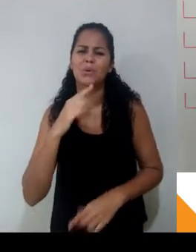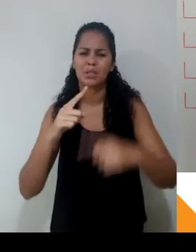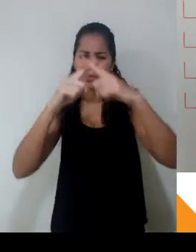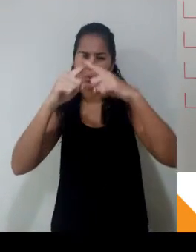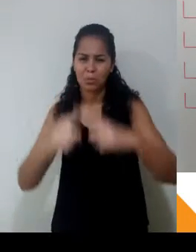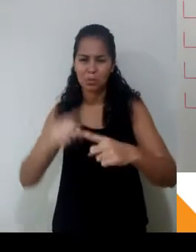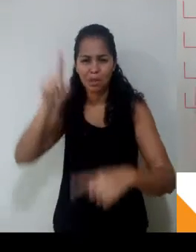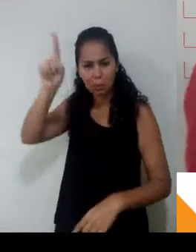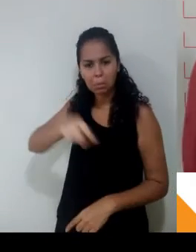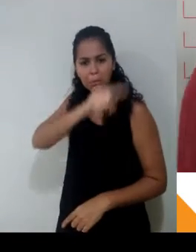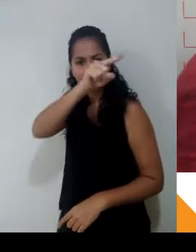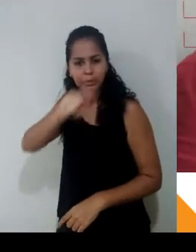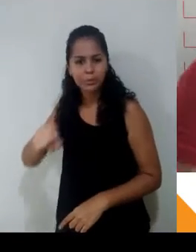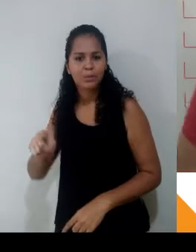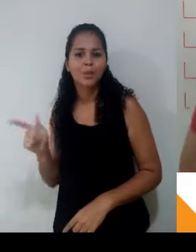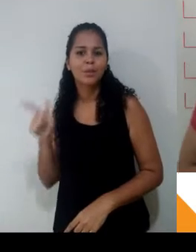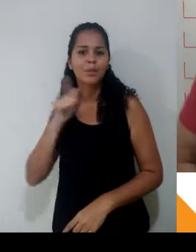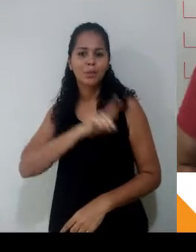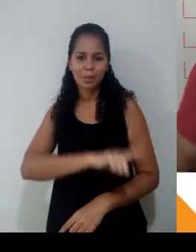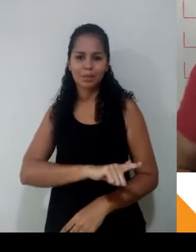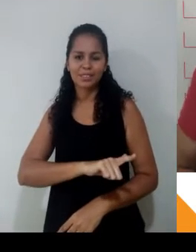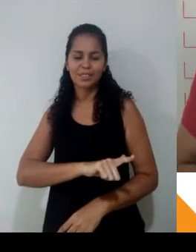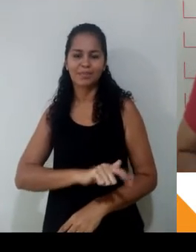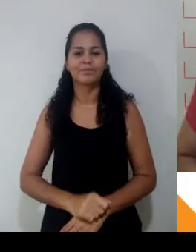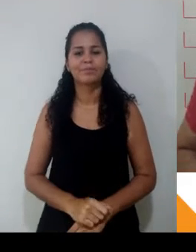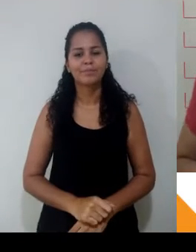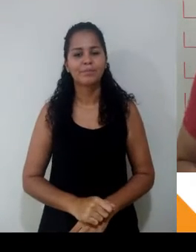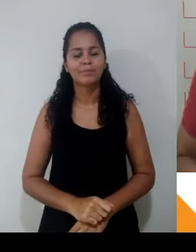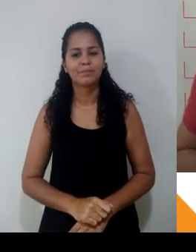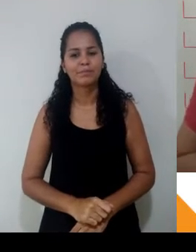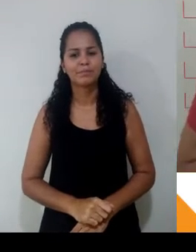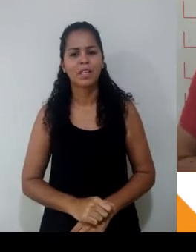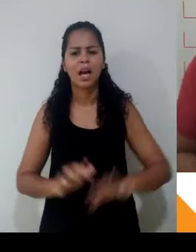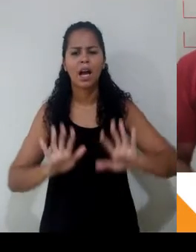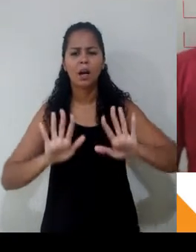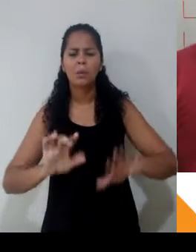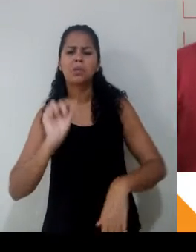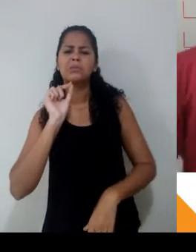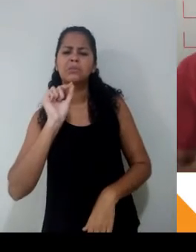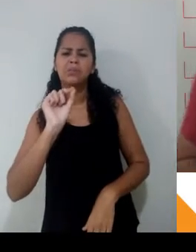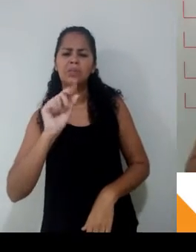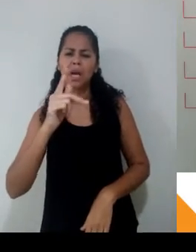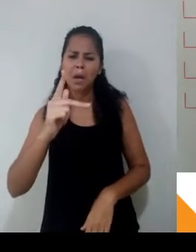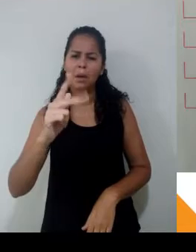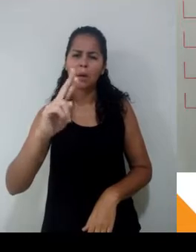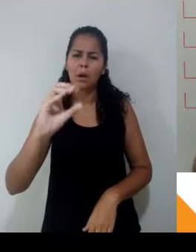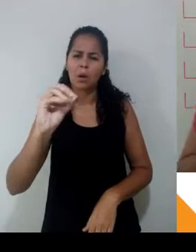Multiplica cruzado para montar uma proporção. Maravilha? Só que, o que é essa proporção? A gente pode falar que a proporção